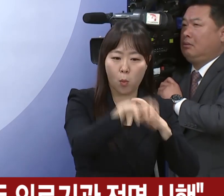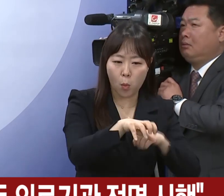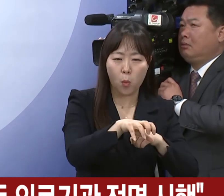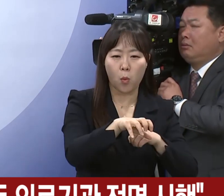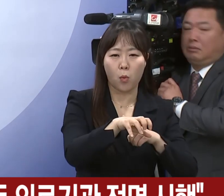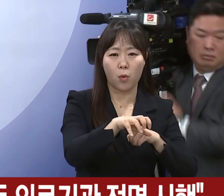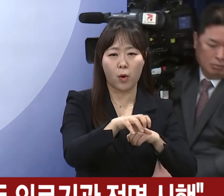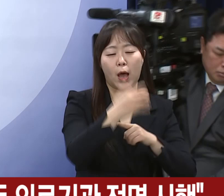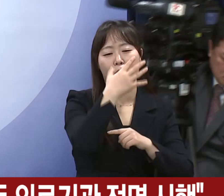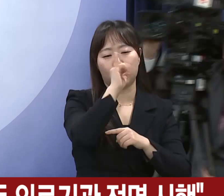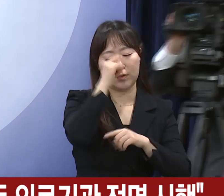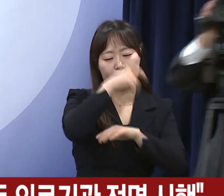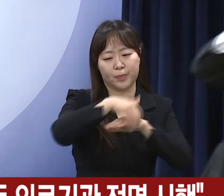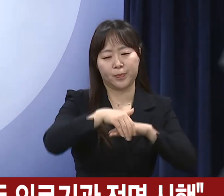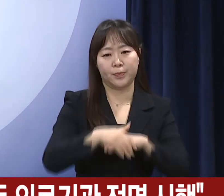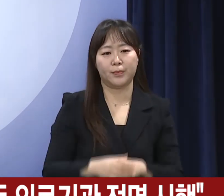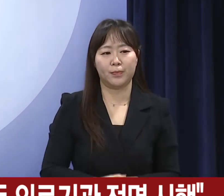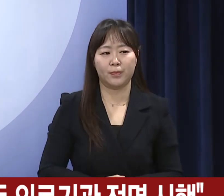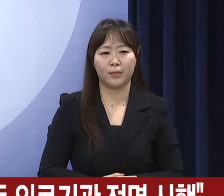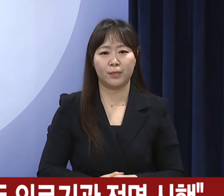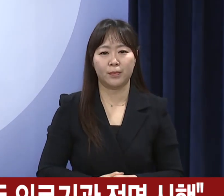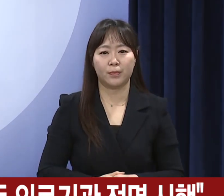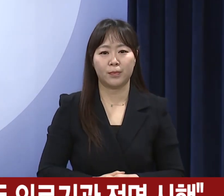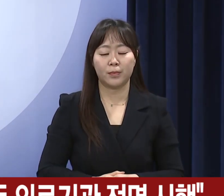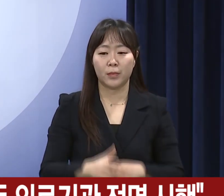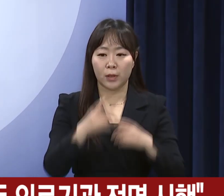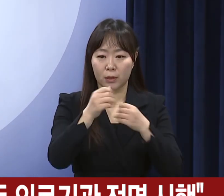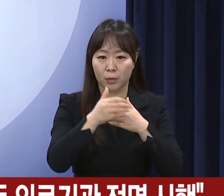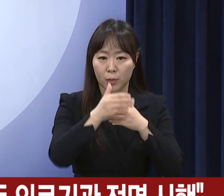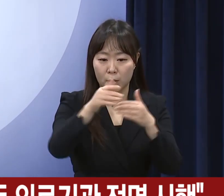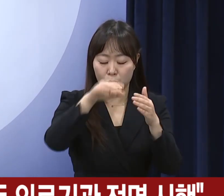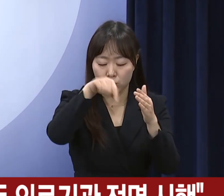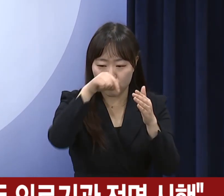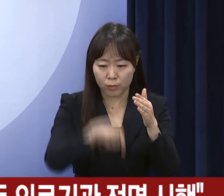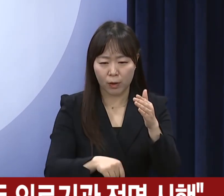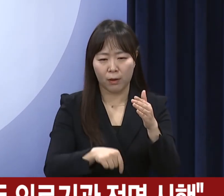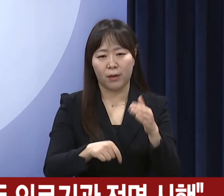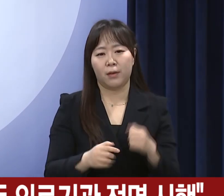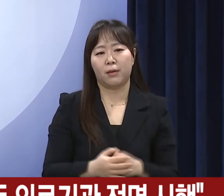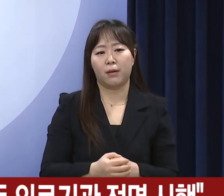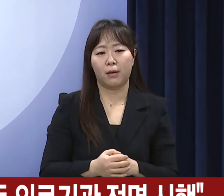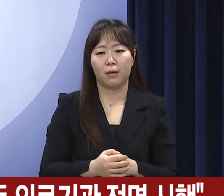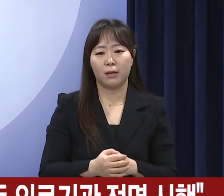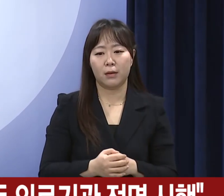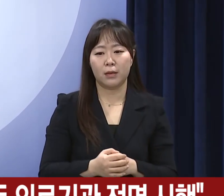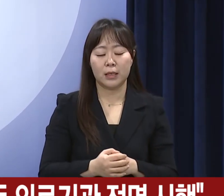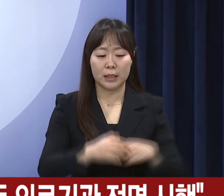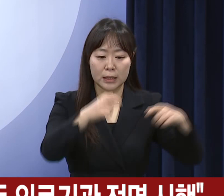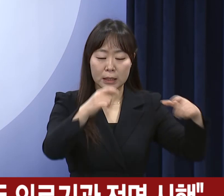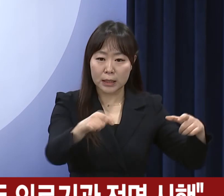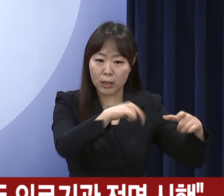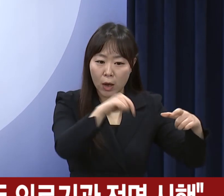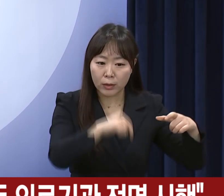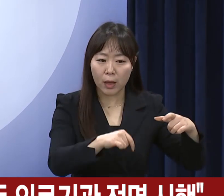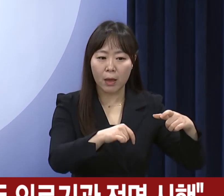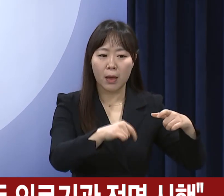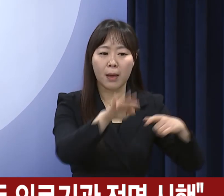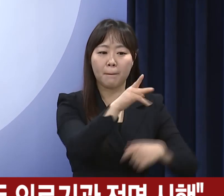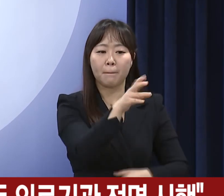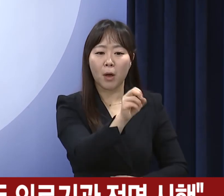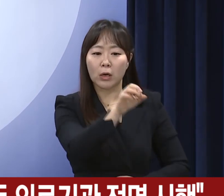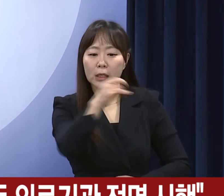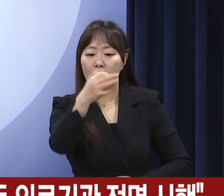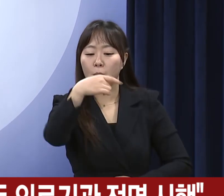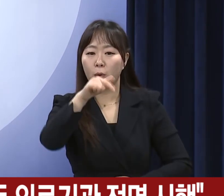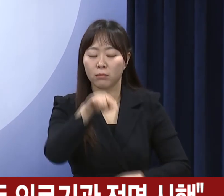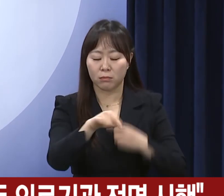진료토록 할 계획입니다. 이 과정에서 높아진 지역의 병의원의 외래 수요에